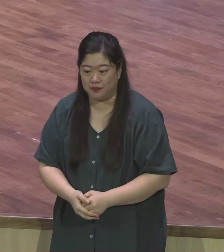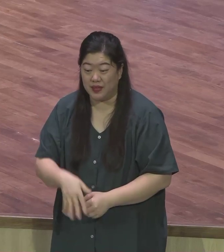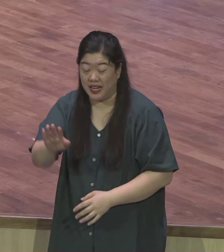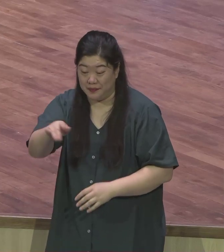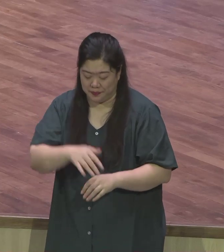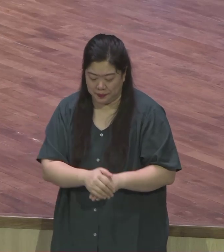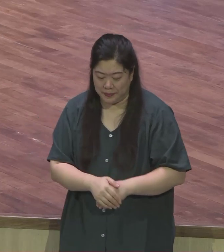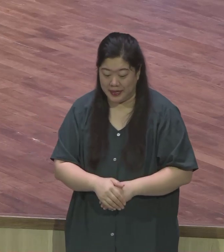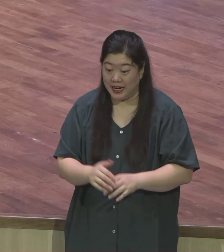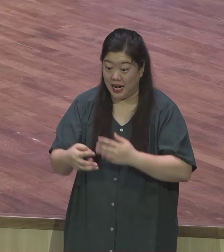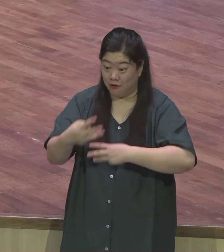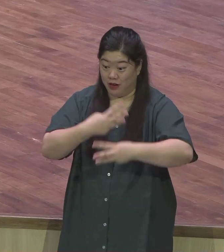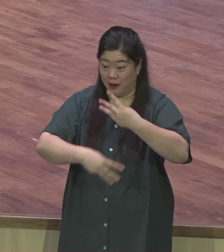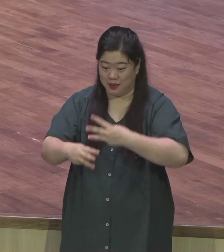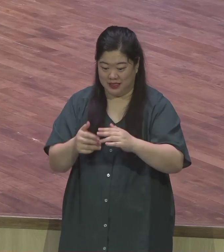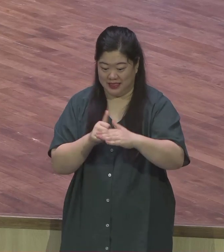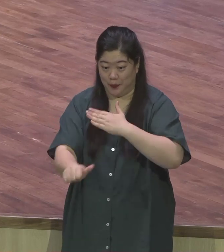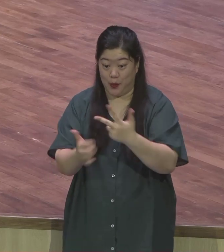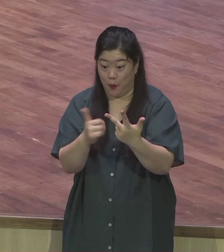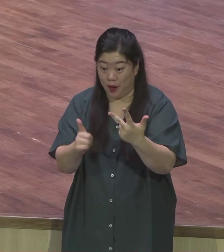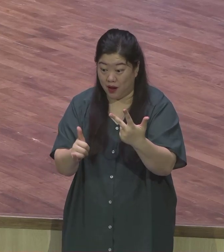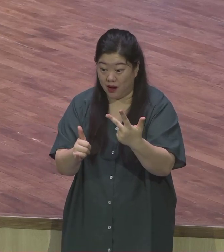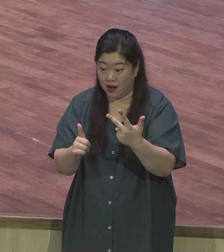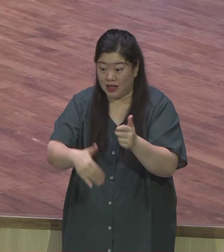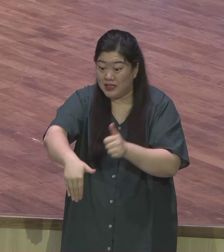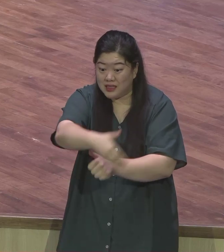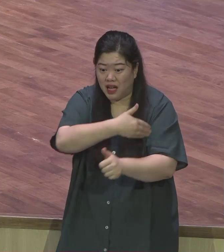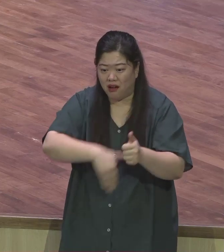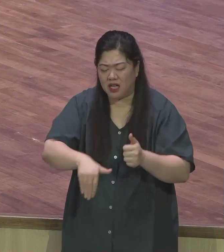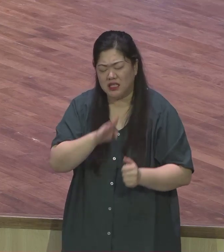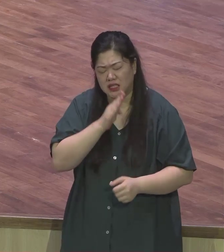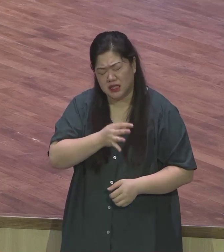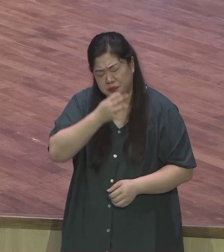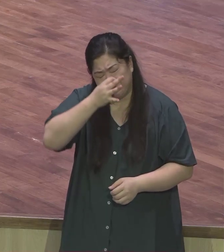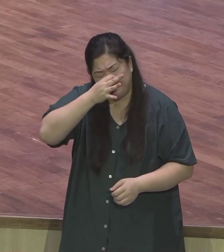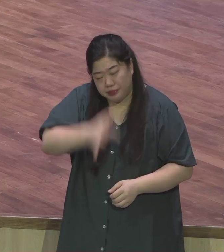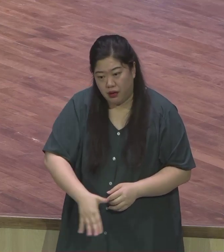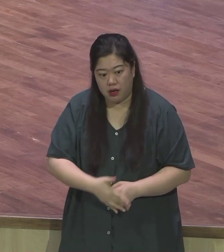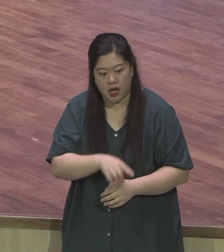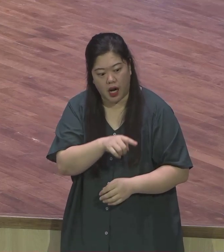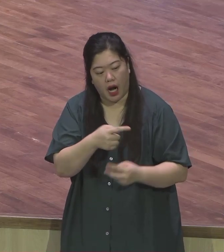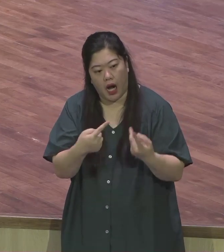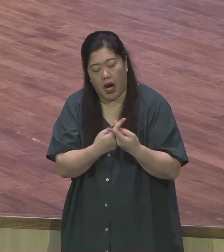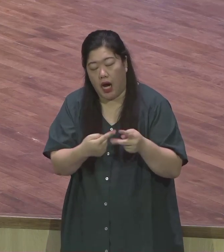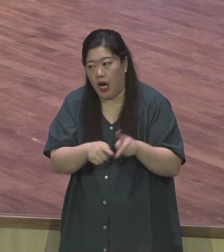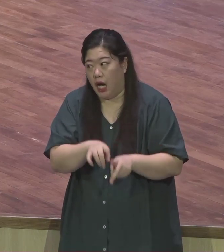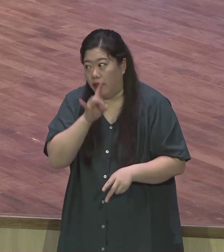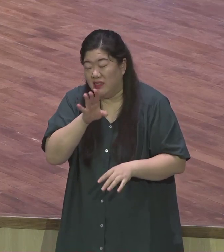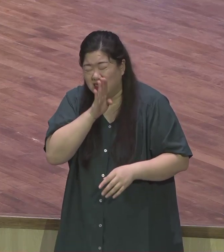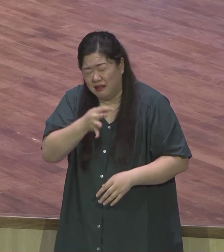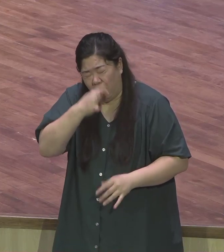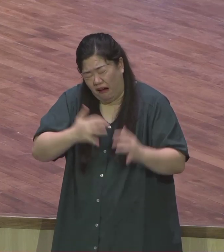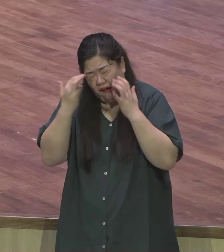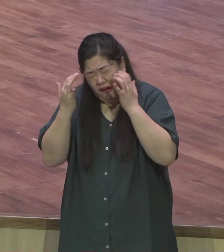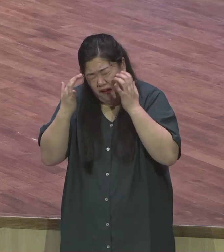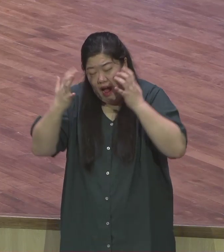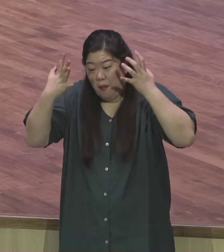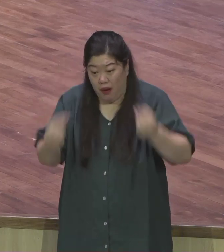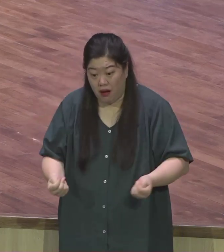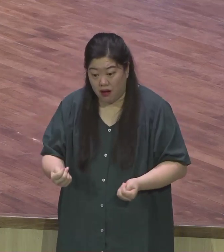절대 가능으로 인도하실 하나님의 그 능력을 바라보면서 다시 한 번 인생의 계산을 다시 했습니다 그랬을 때 그들은